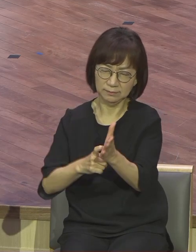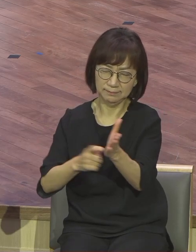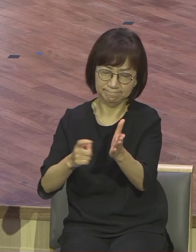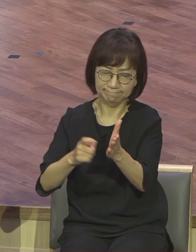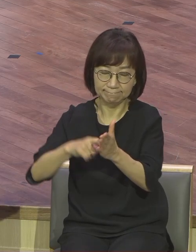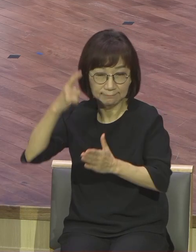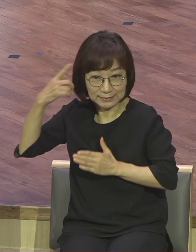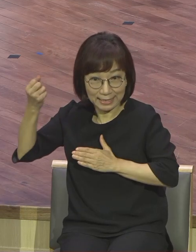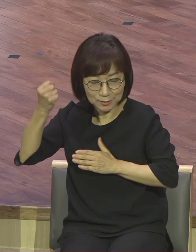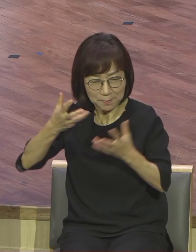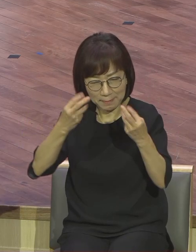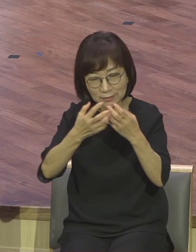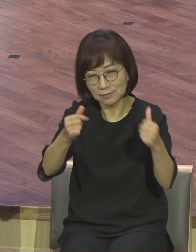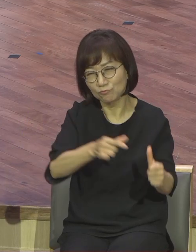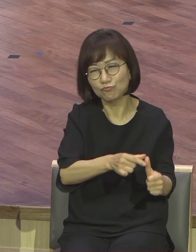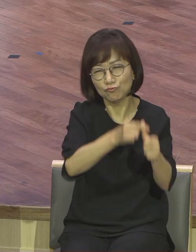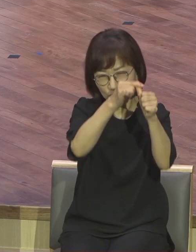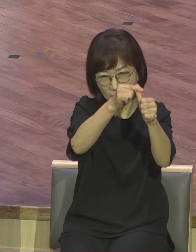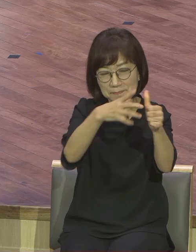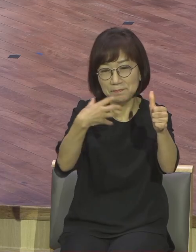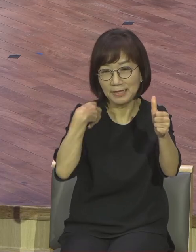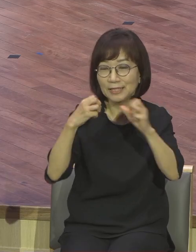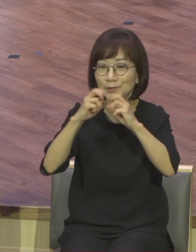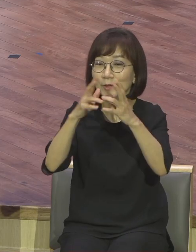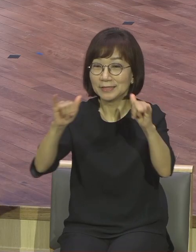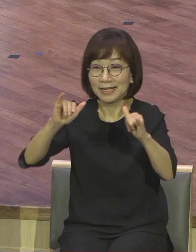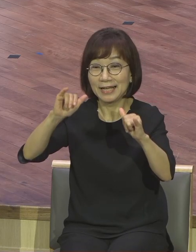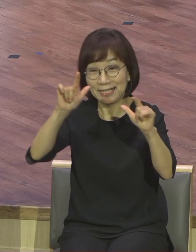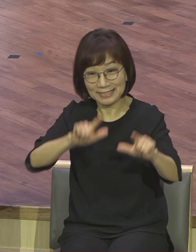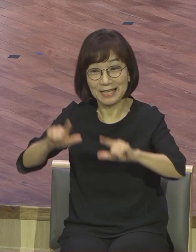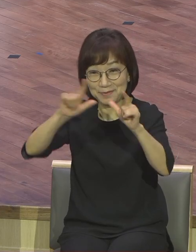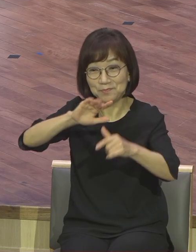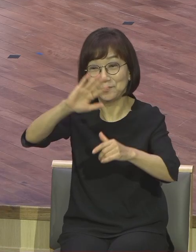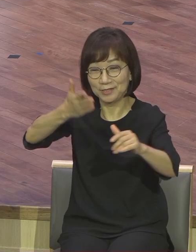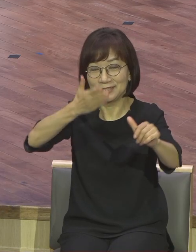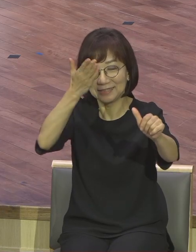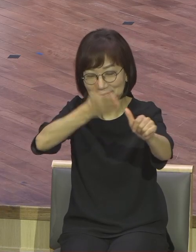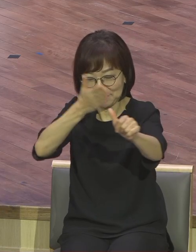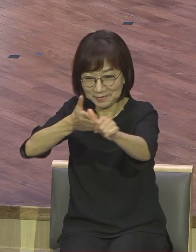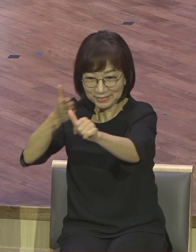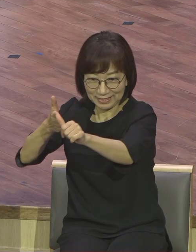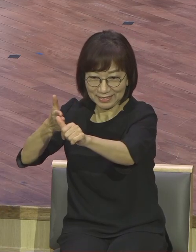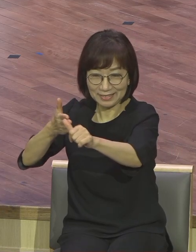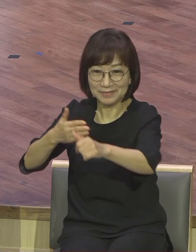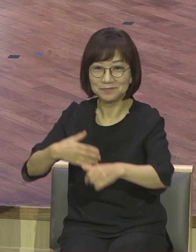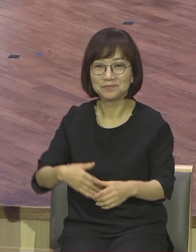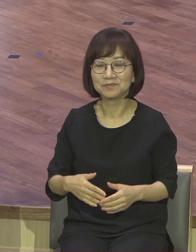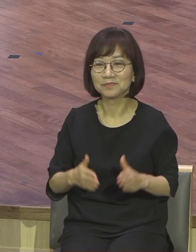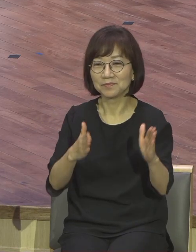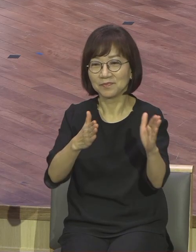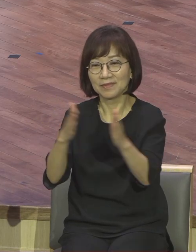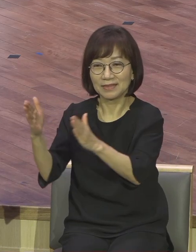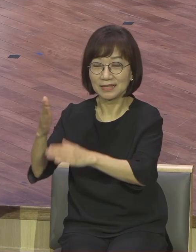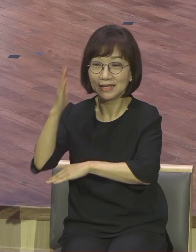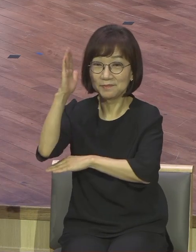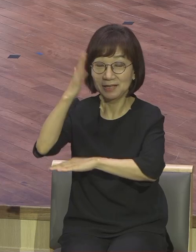전도자의 삶 속으로 들어가시기를 점으로 축복합니다 결론입니다 미국의